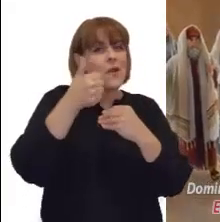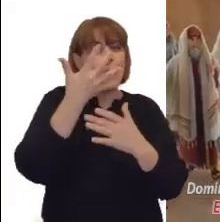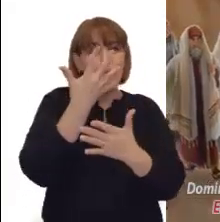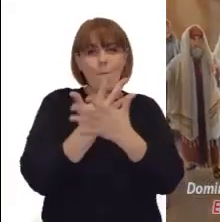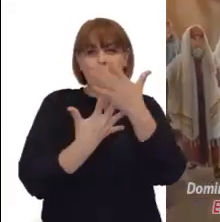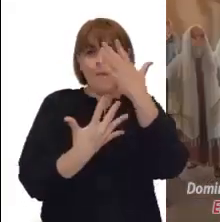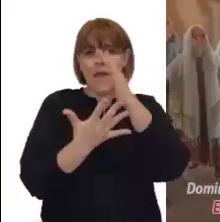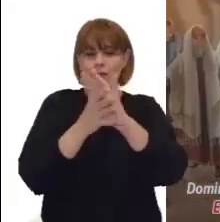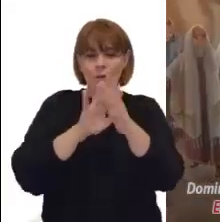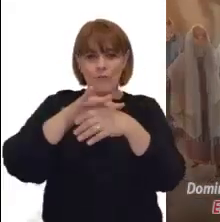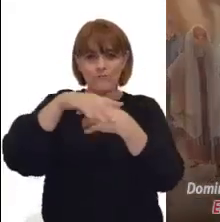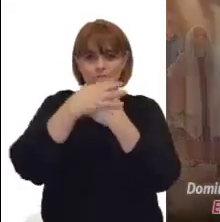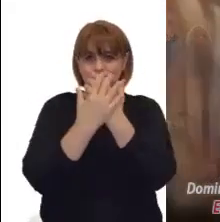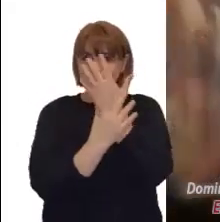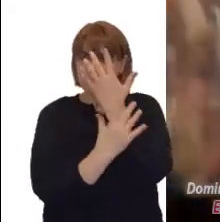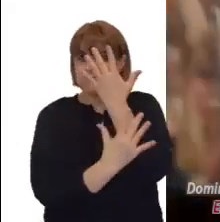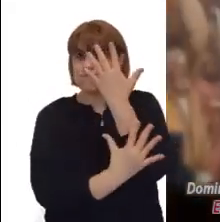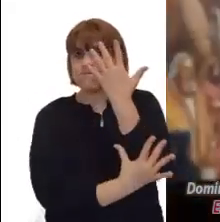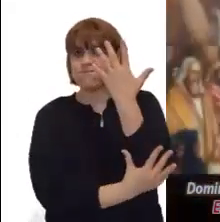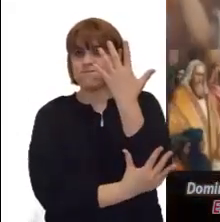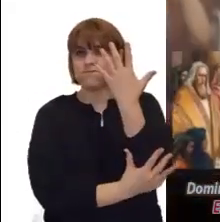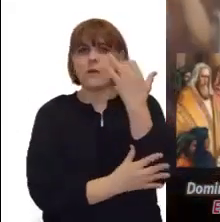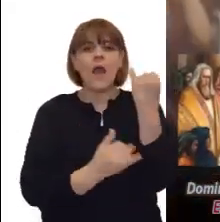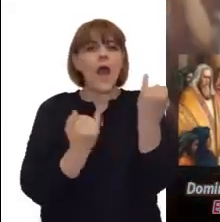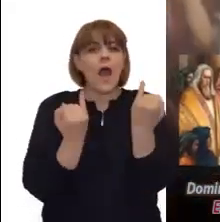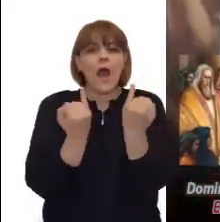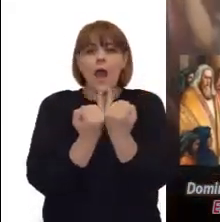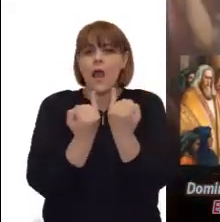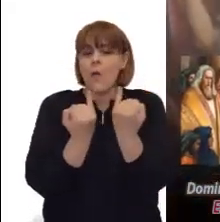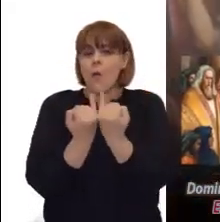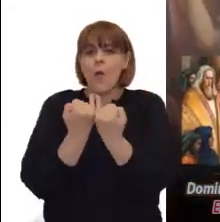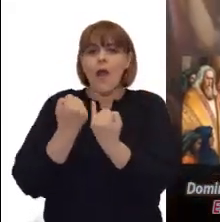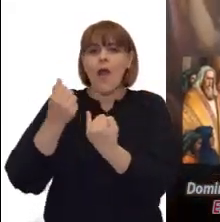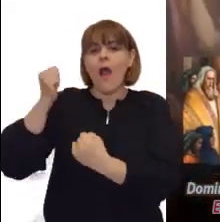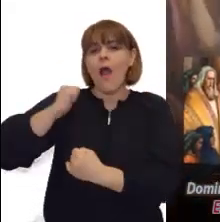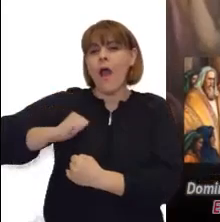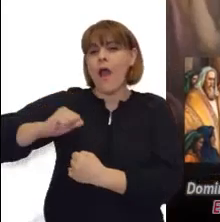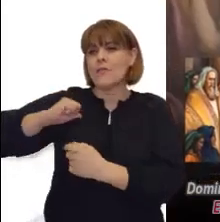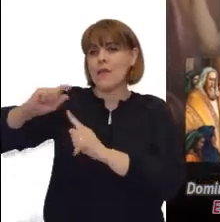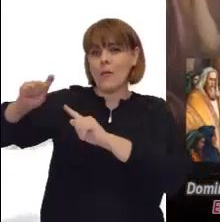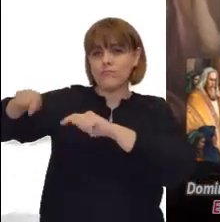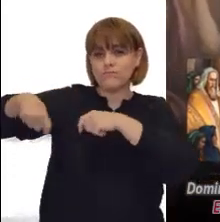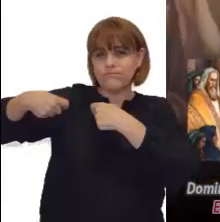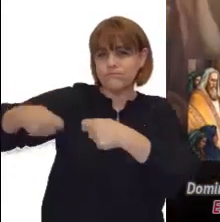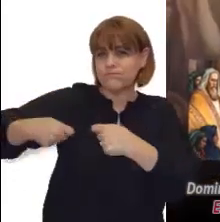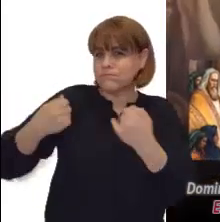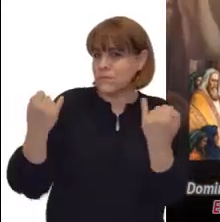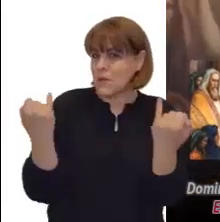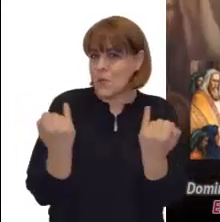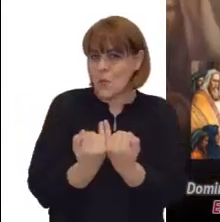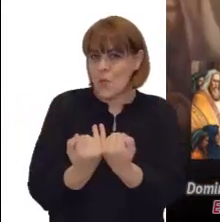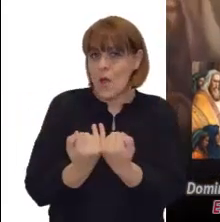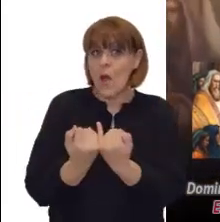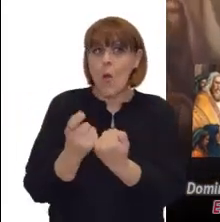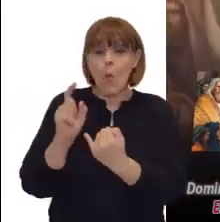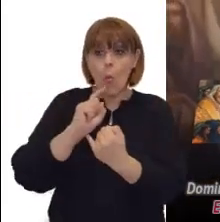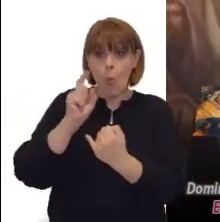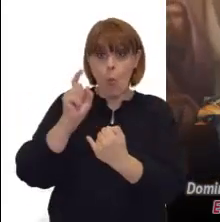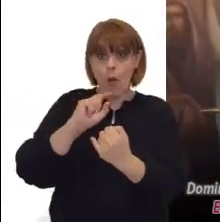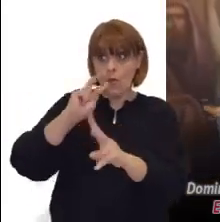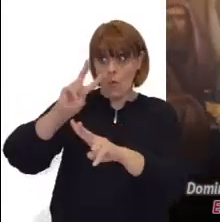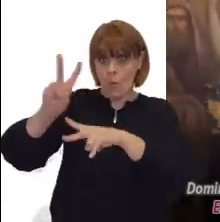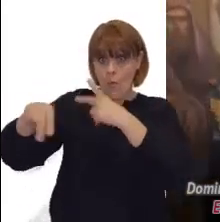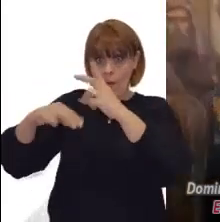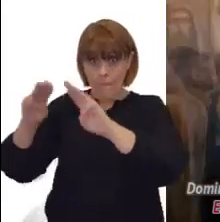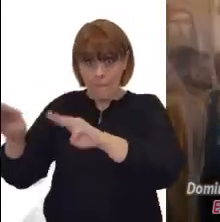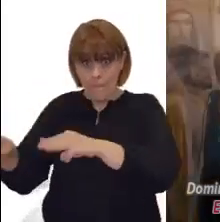vasos, las garras y las ollas. Después les contestó, ¿Qué bien profetizó Isaías sobre ustedes,